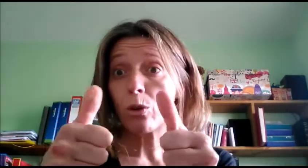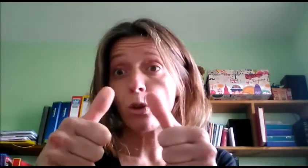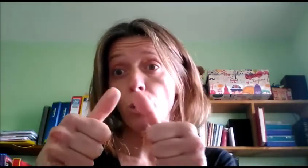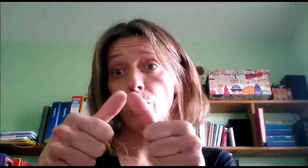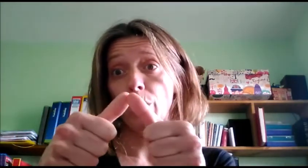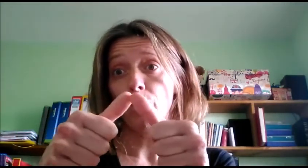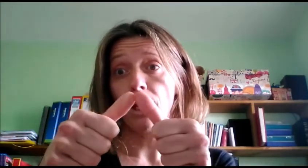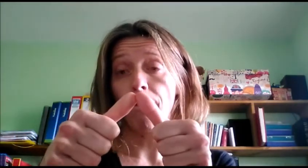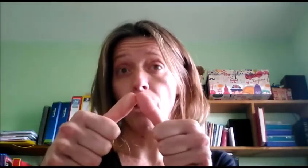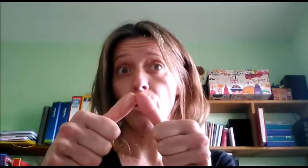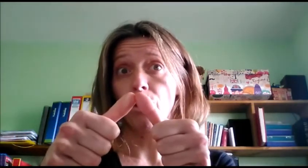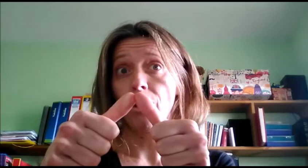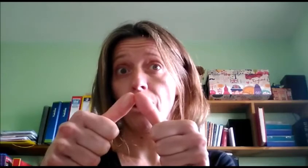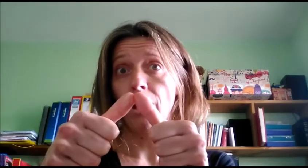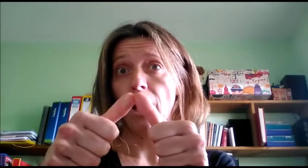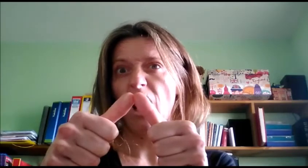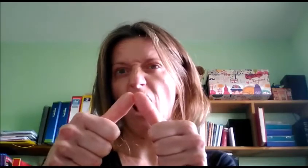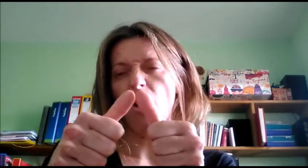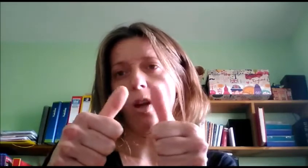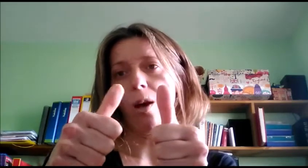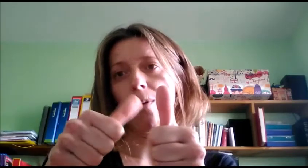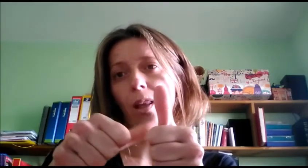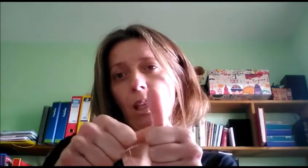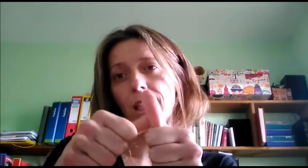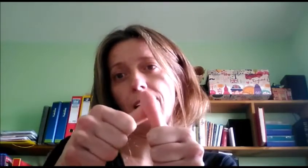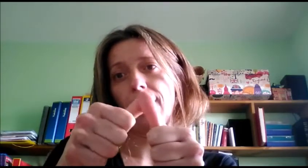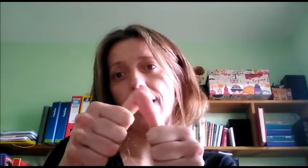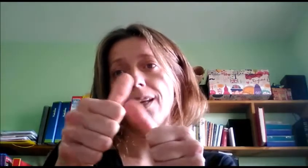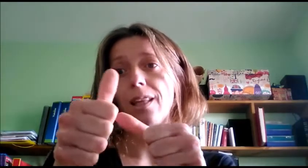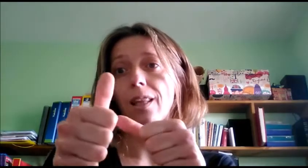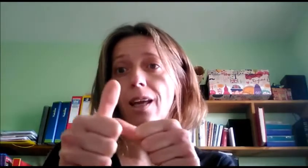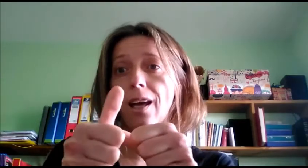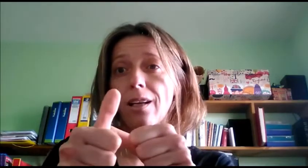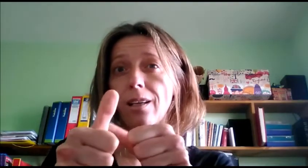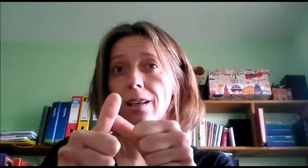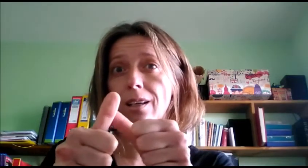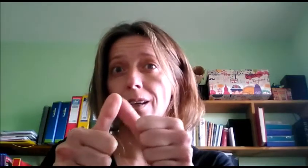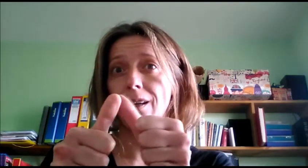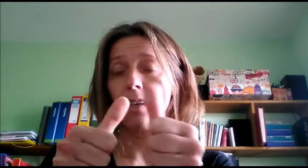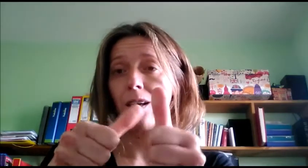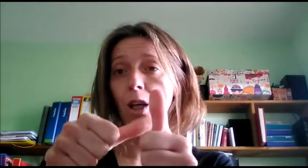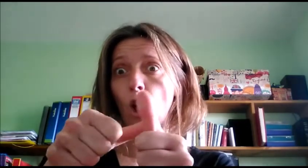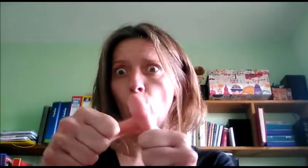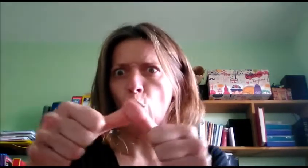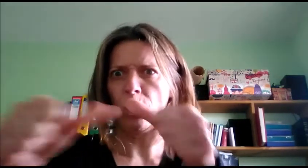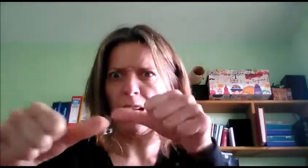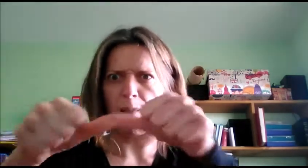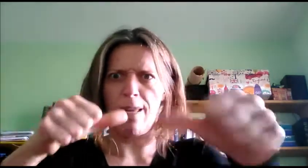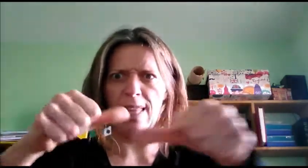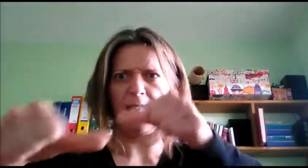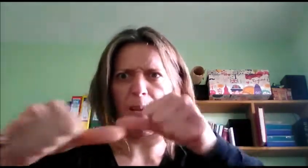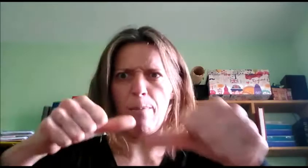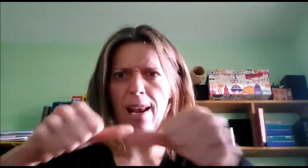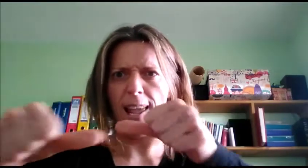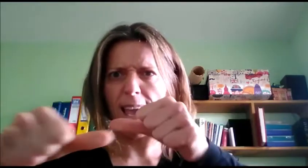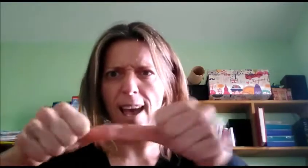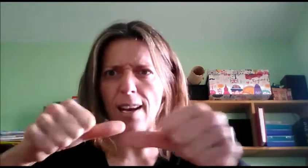son buenos amigos aunque a veces se acarician otras veces se pelean